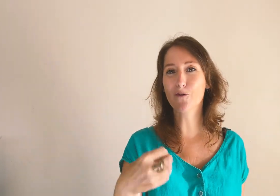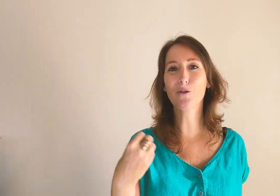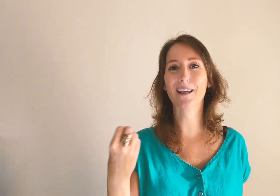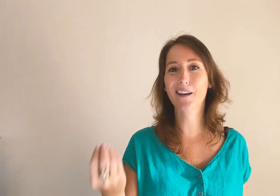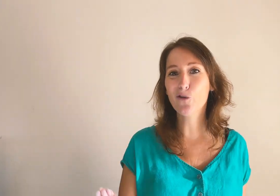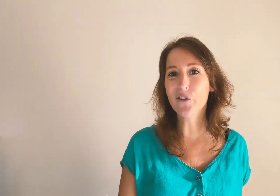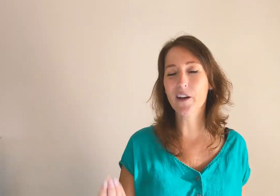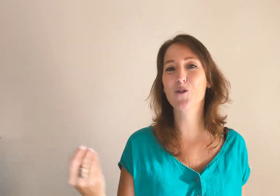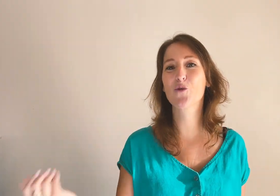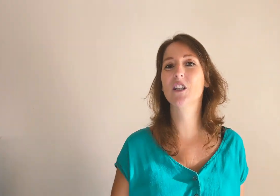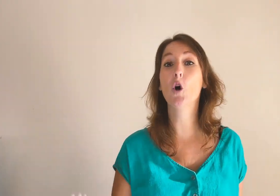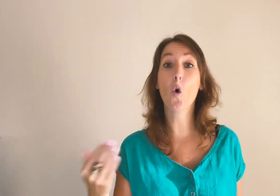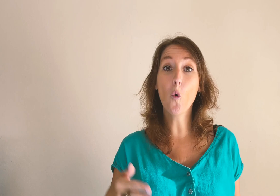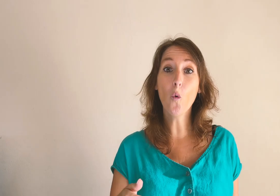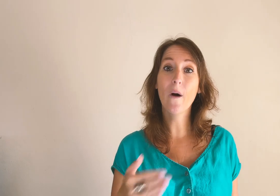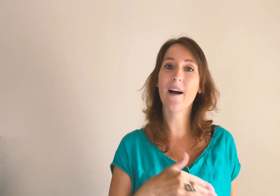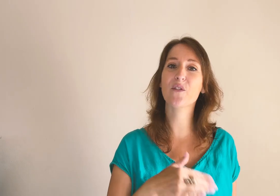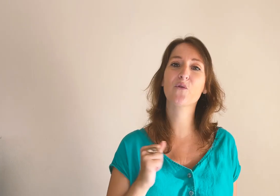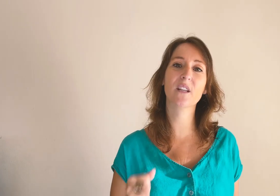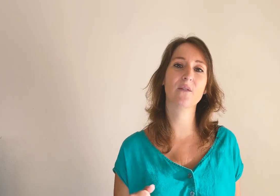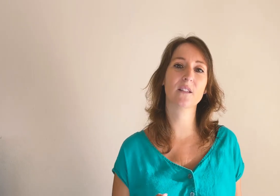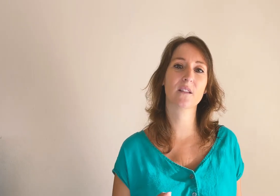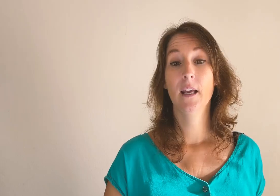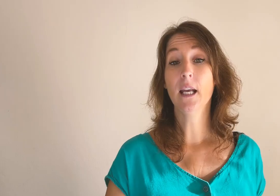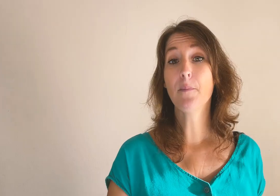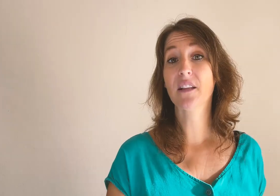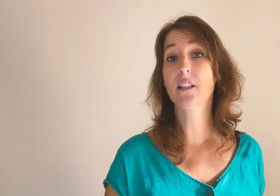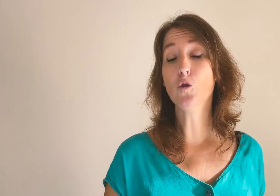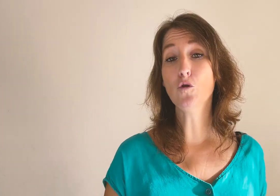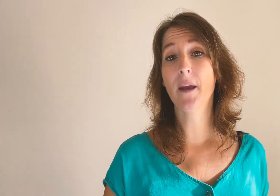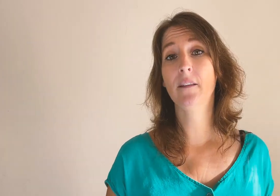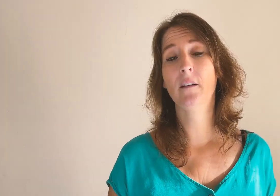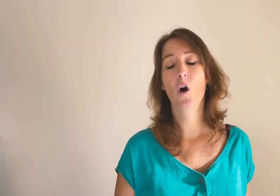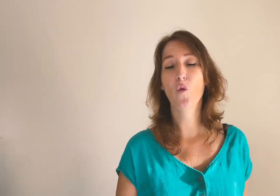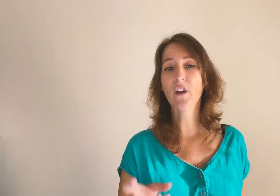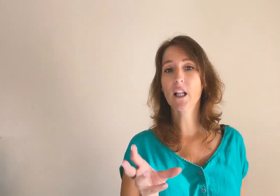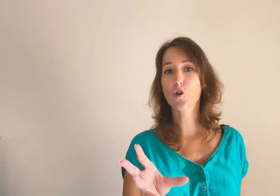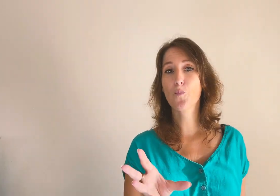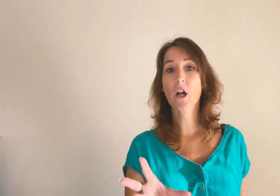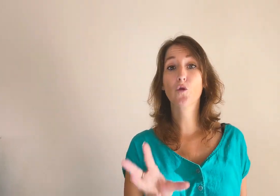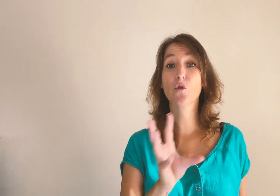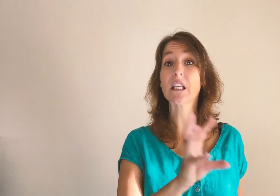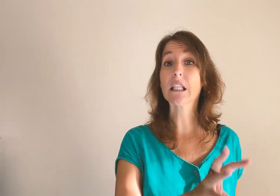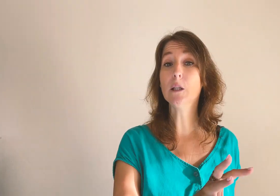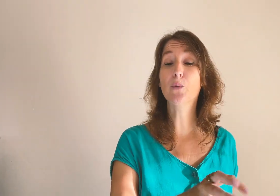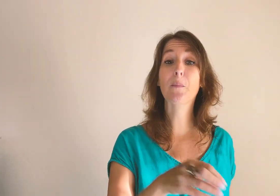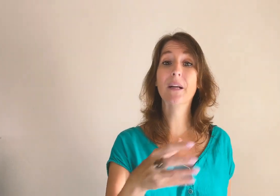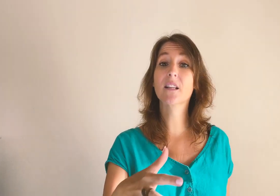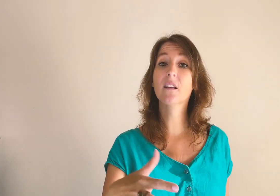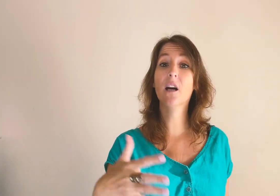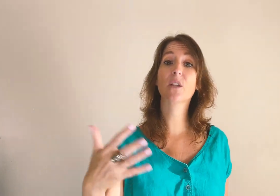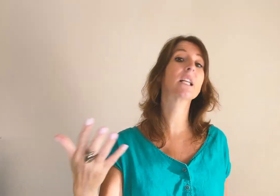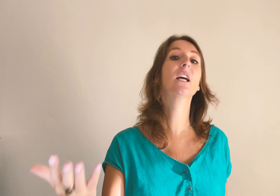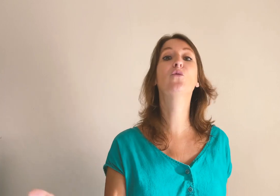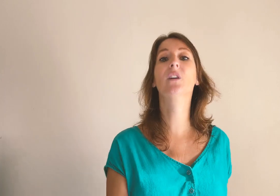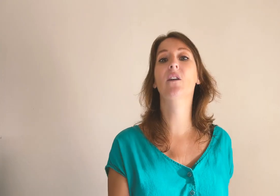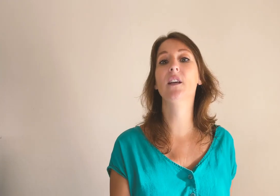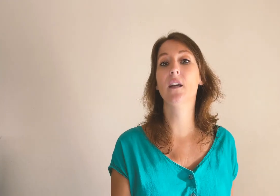quels sont les résultats que vos clients ont avec vos services ? Et la partie humaine ? En fait, là, je parle de vos équipes ou des prestataires avec lesquels vous travaillez.